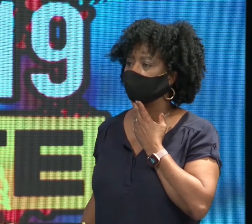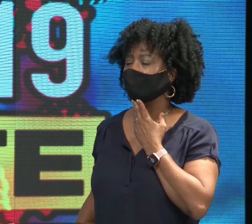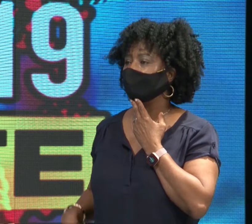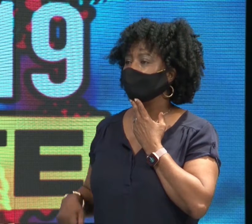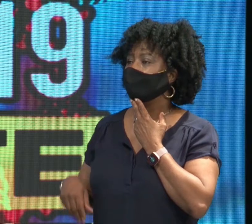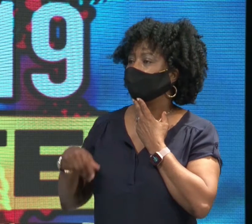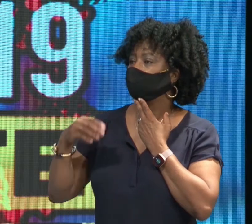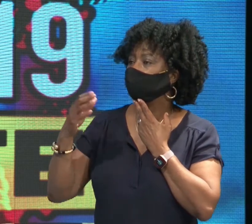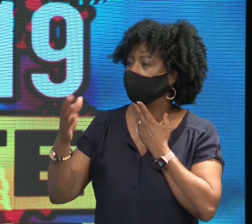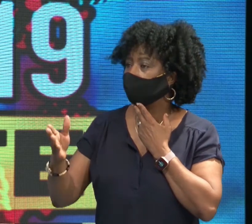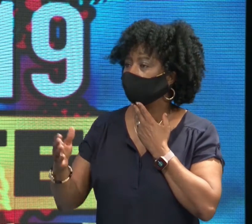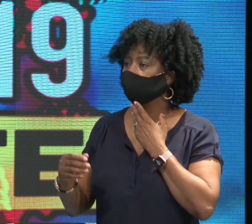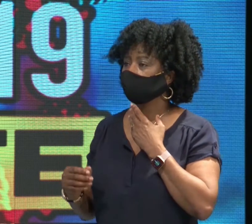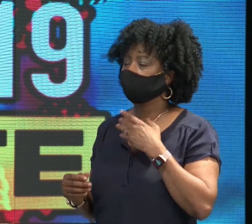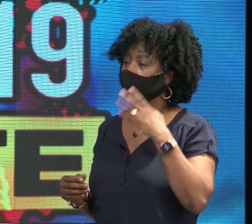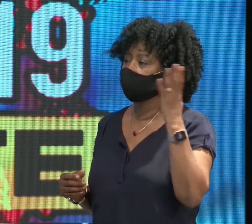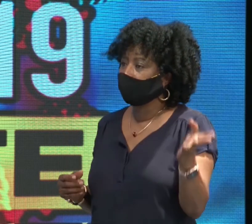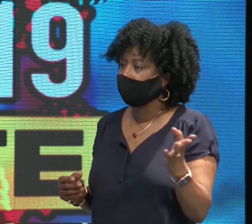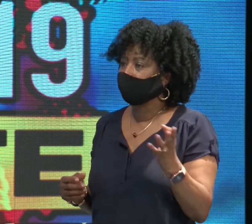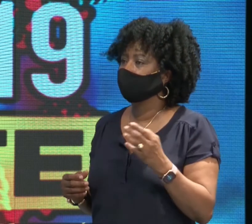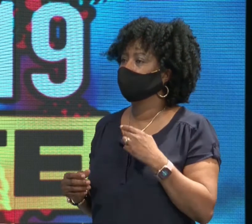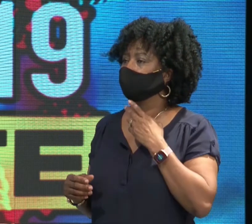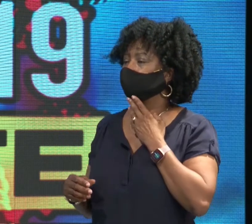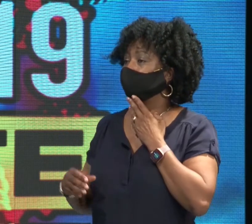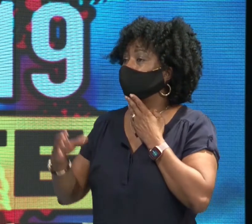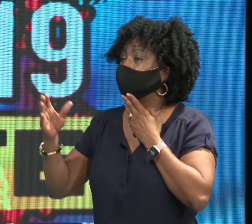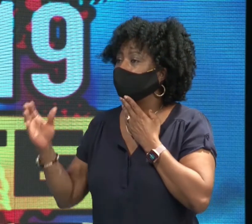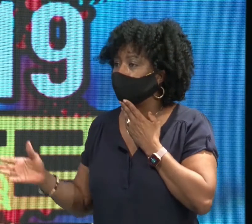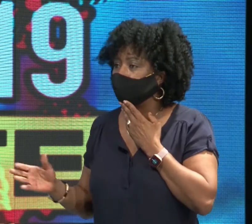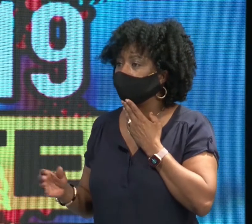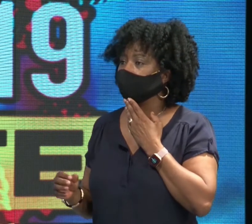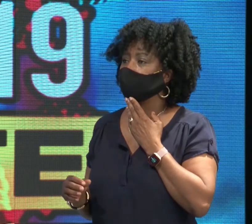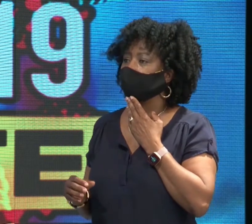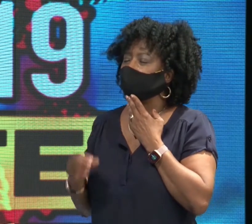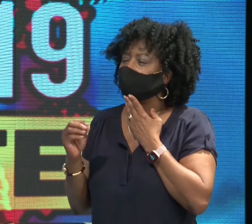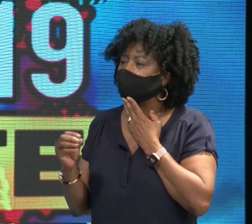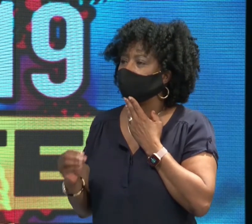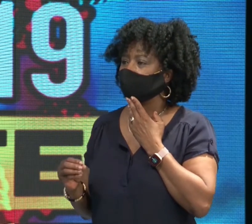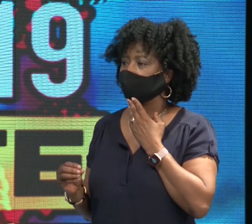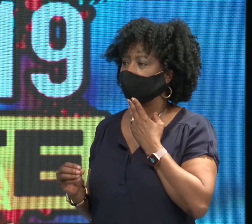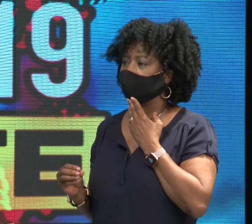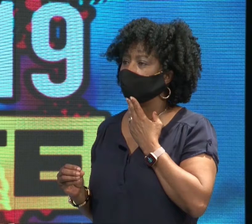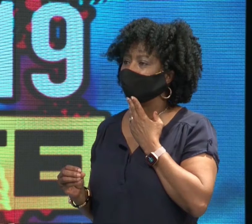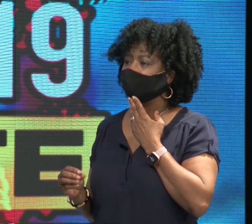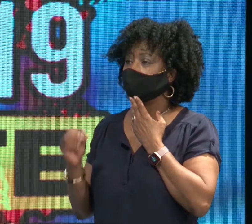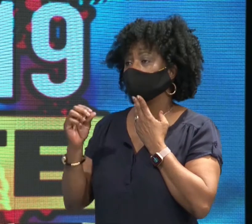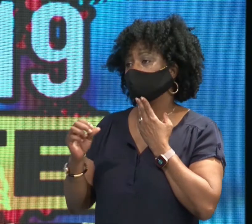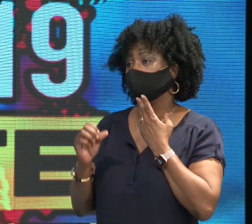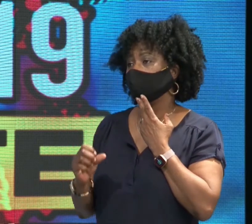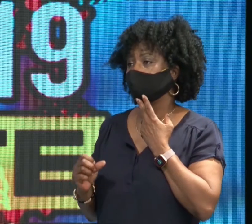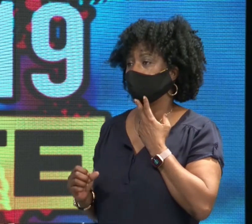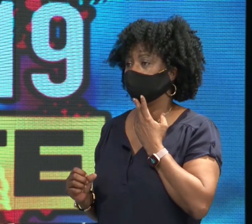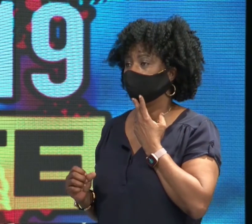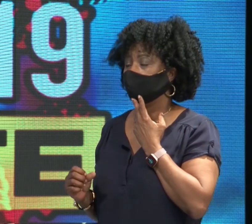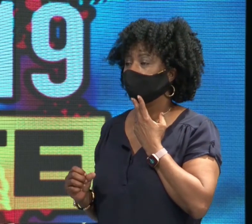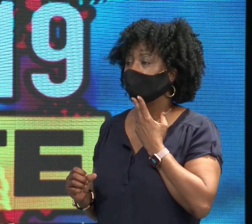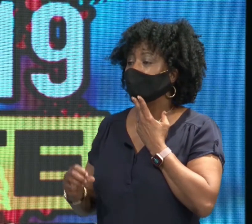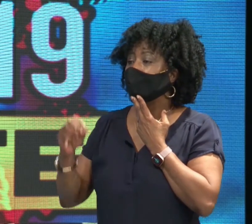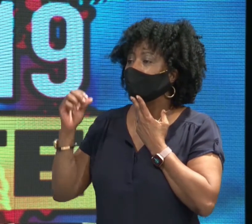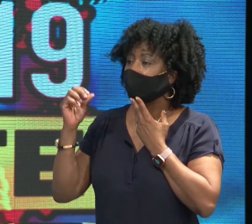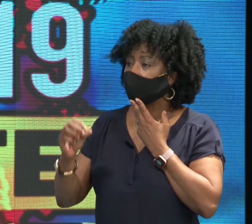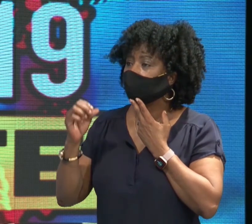ontwikkelen, is om jou, maar ook de kijkers, de mensen in Nederland, om iedereen te vertellen dat we er nog niet zijn.